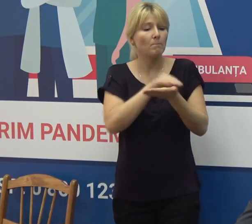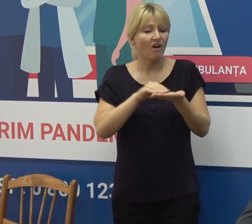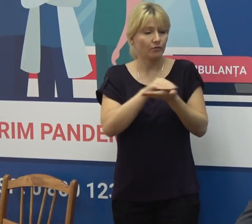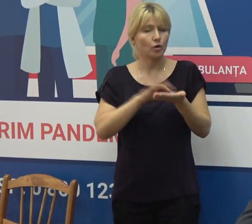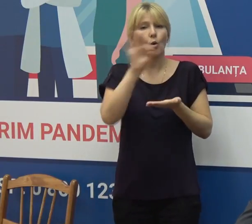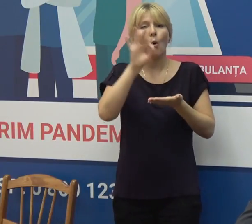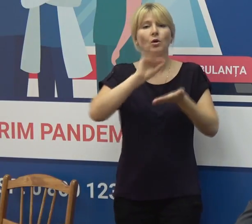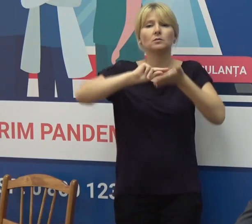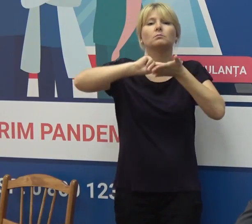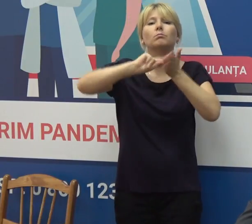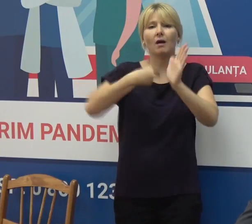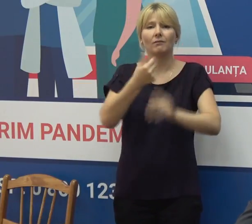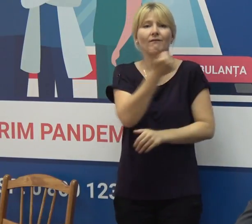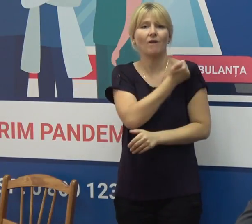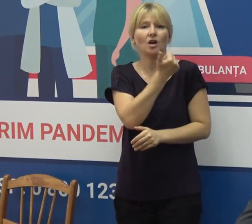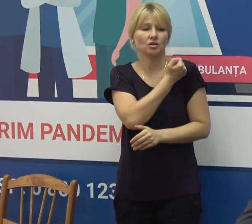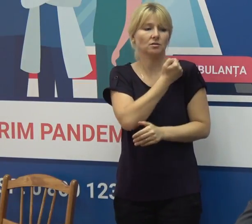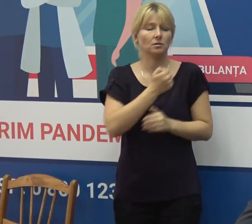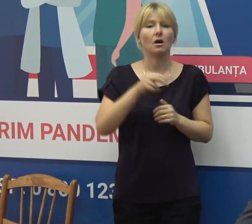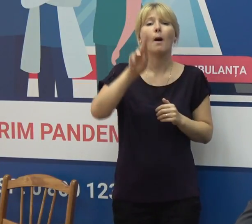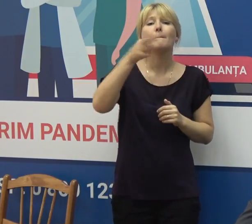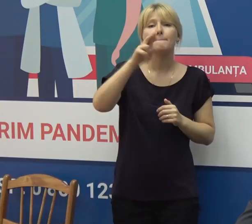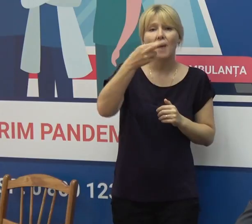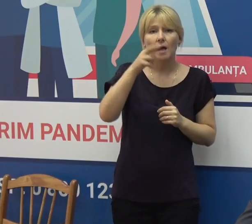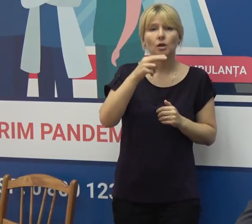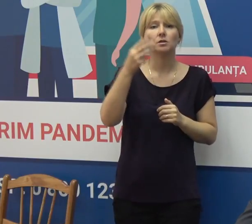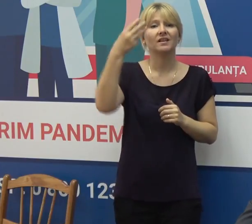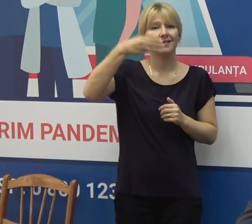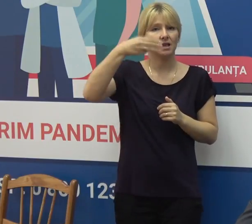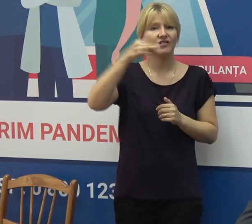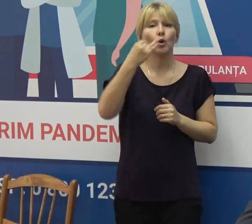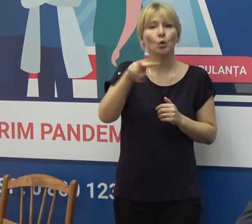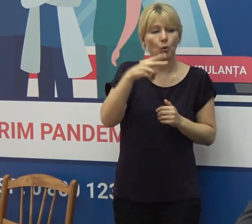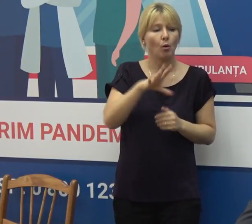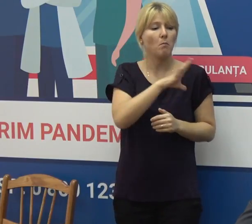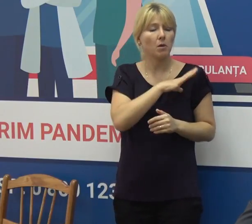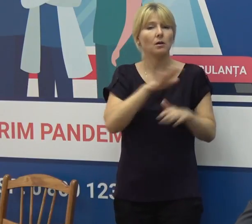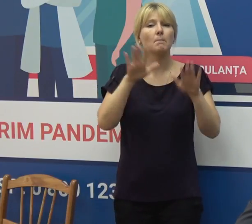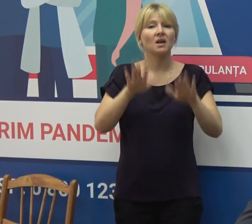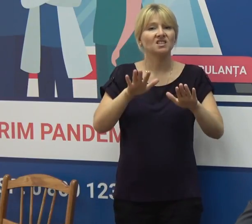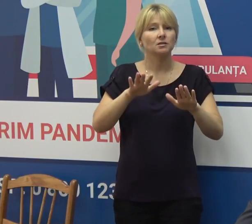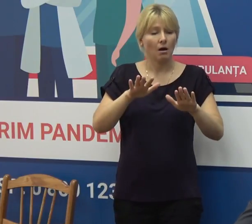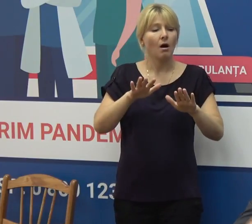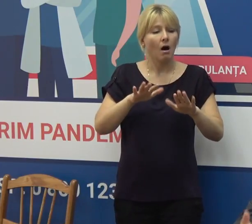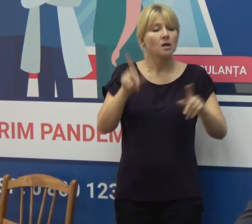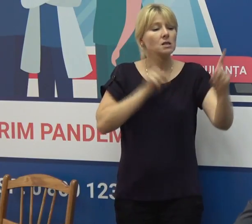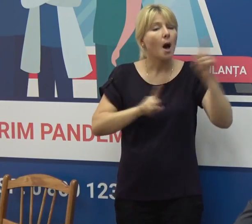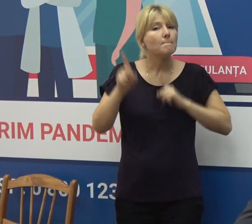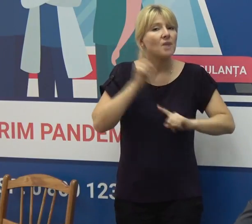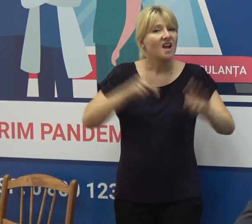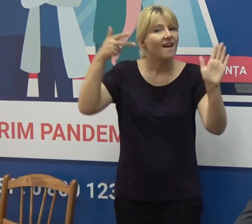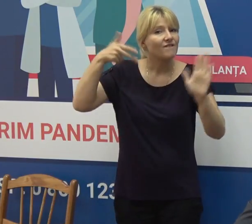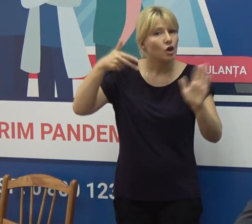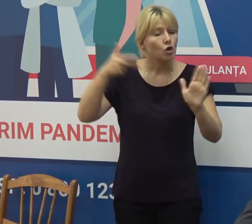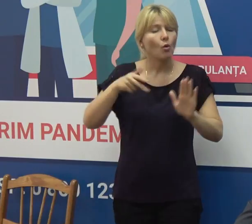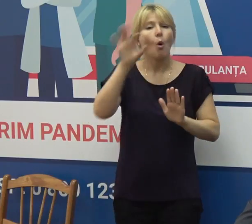certificatul de vaccinare, vineri, la data de 30 iulie, avut loc o videoconferință dedicată a